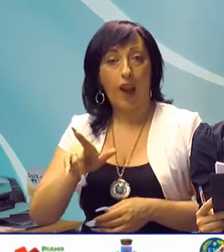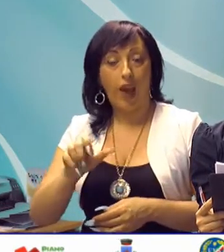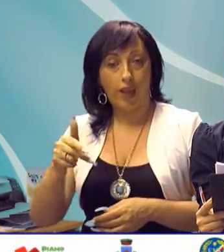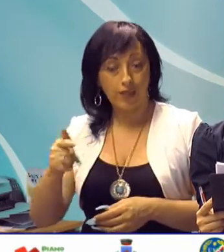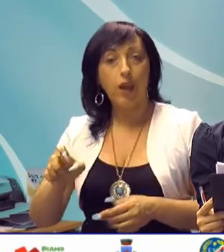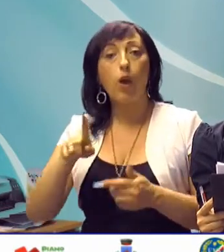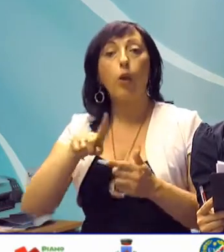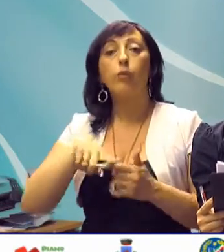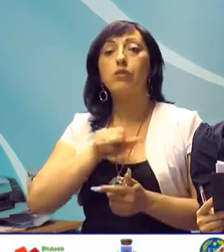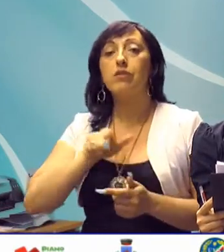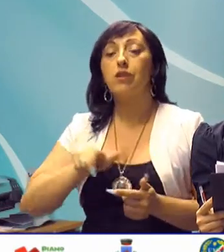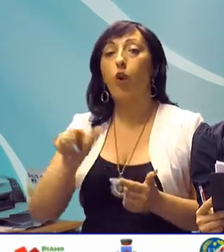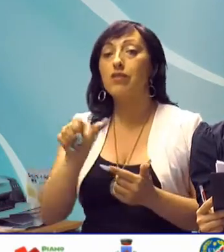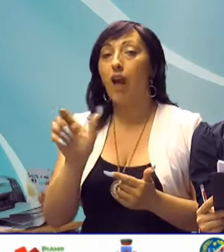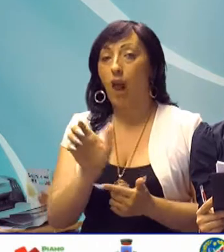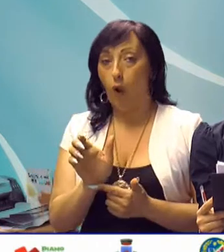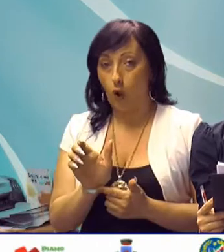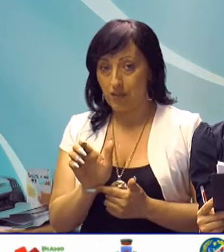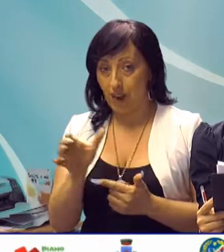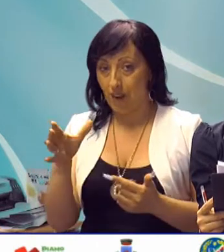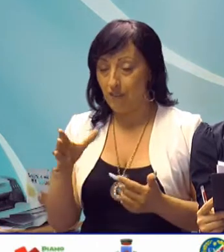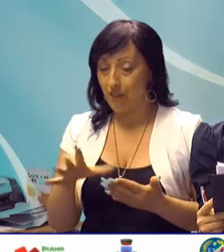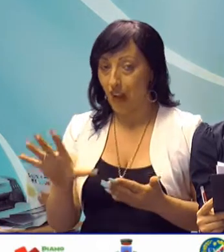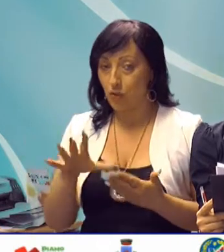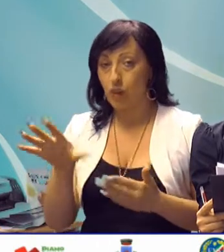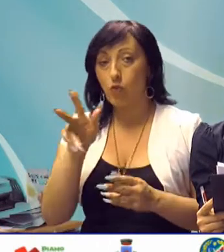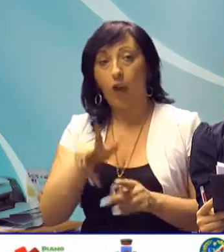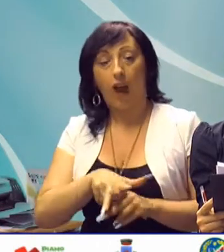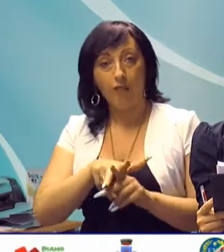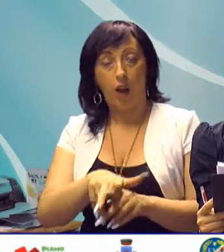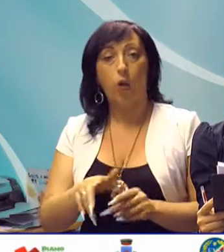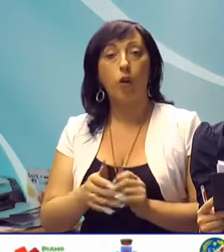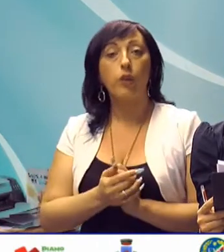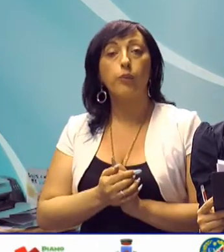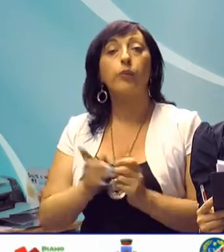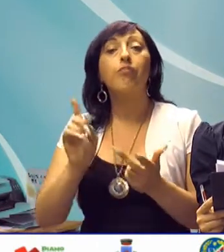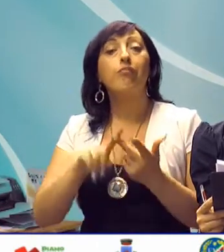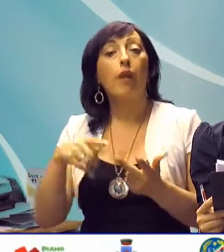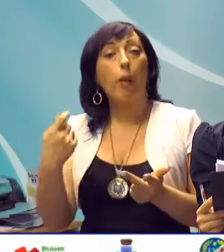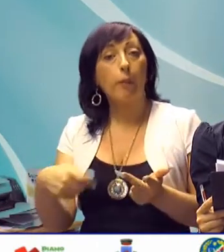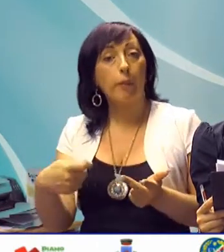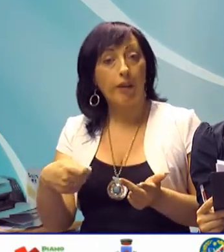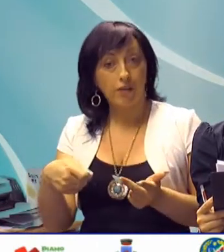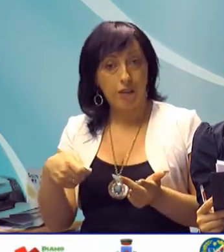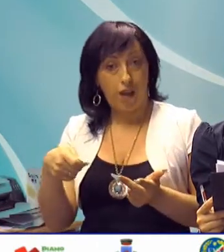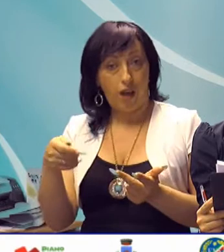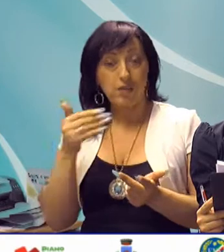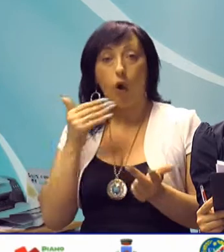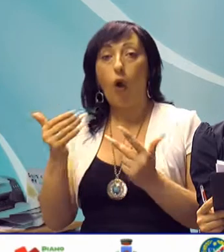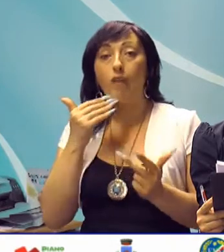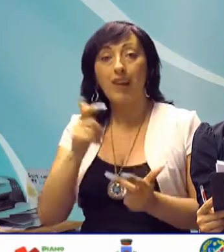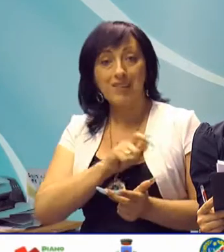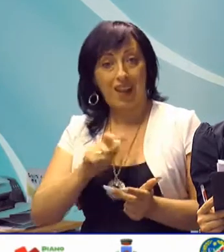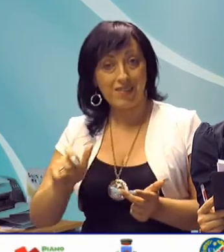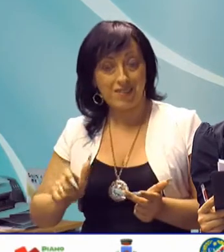sindaco di Sala Consilina, Francesco Cavallone, del presidente della conferenza dei